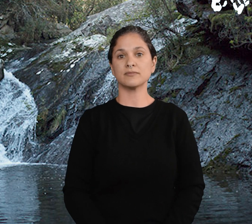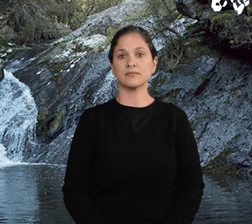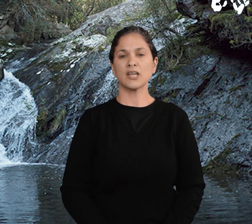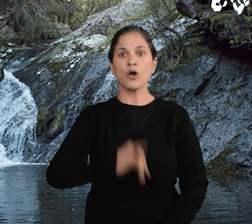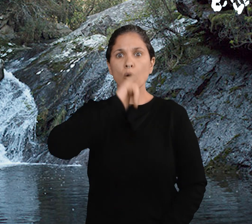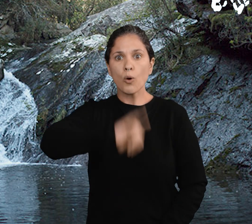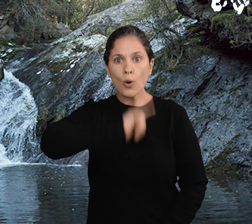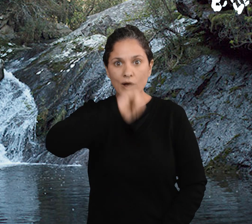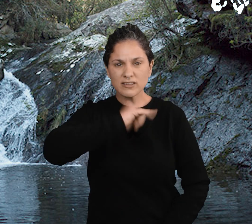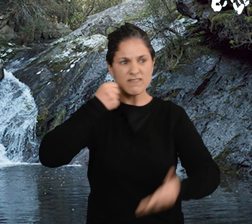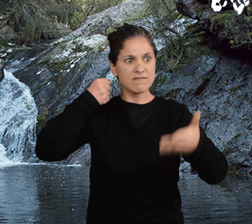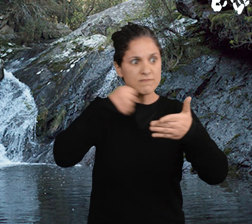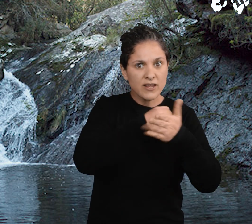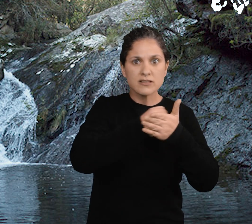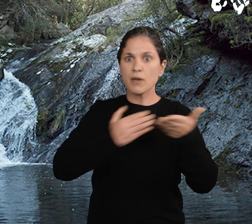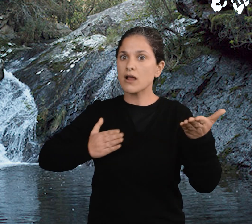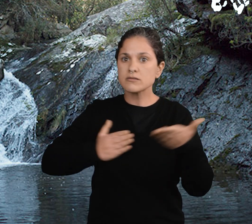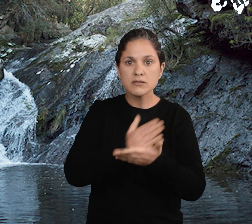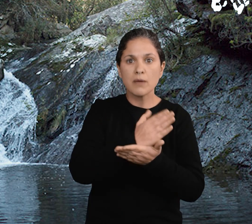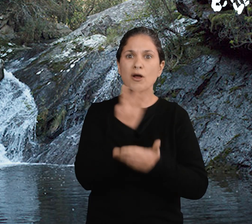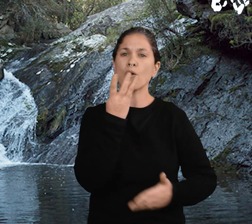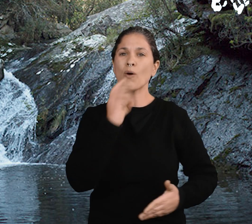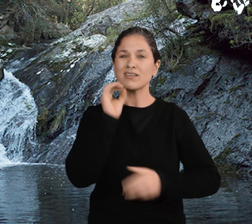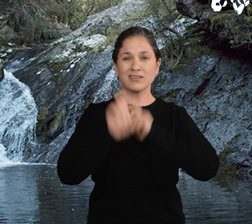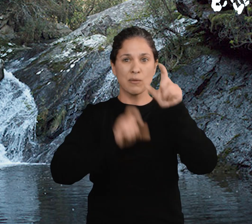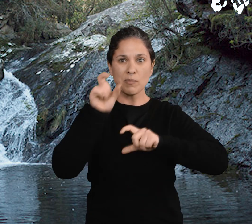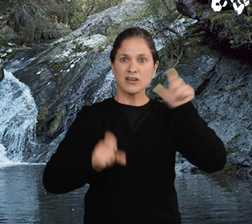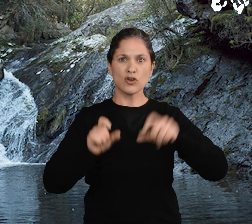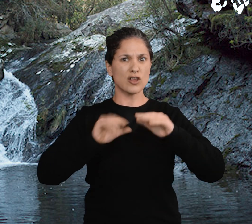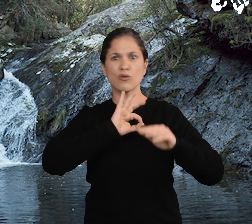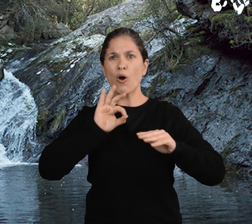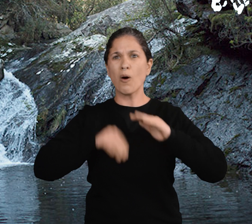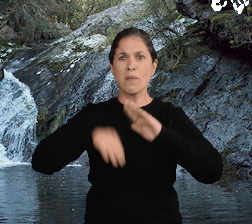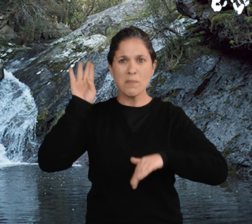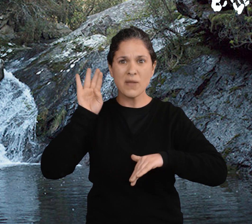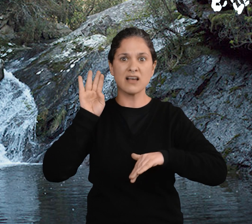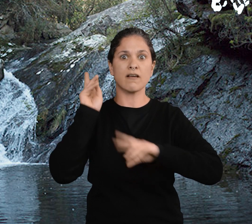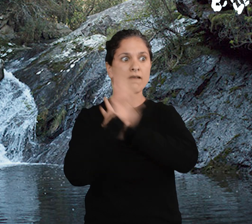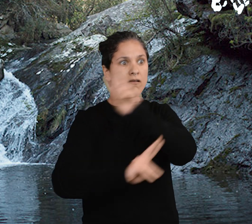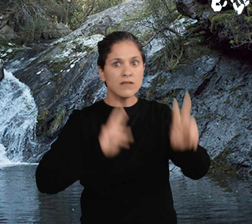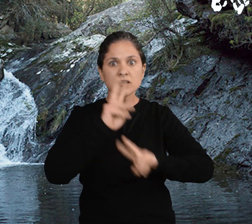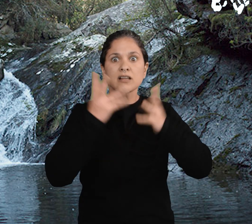Contó que cada fin de semana, no menos de 40 personas intentaban llegar a los pozos azules.